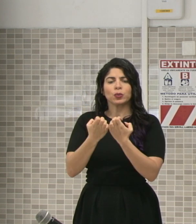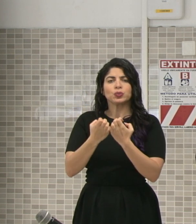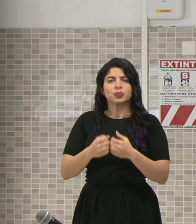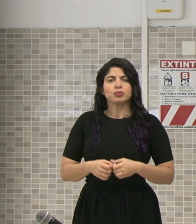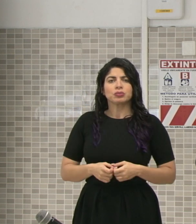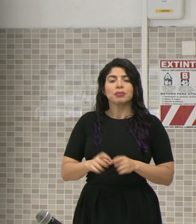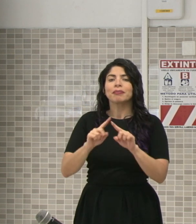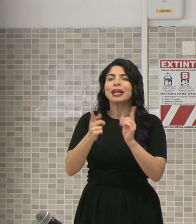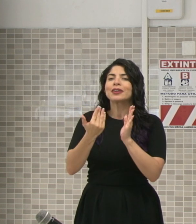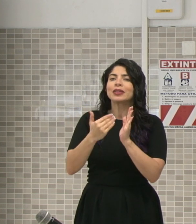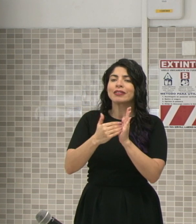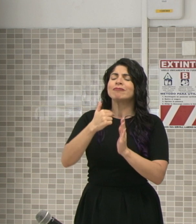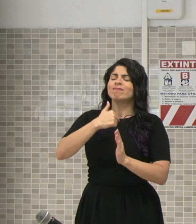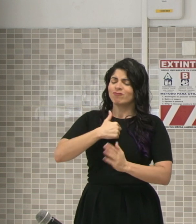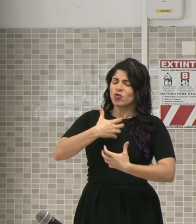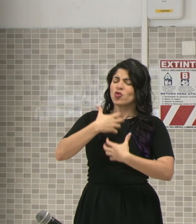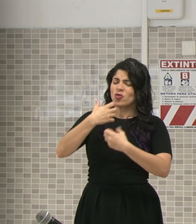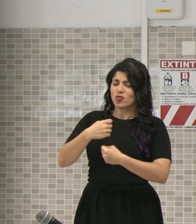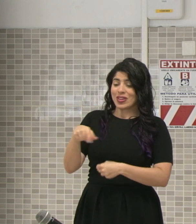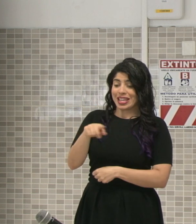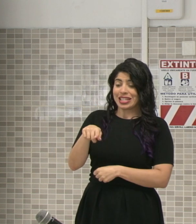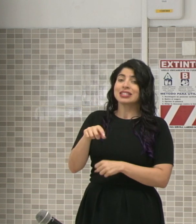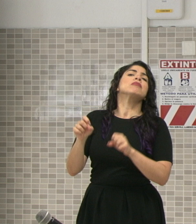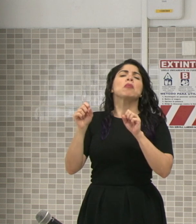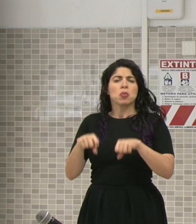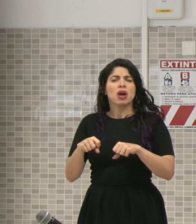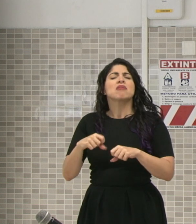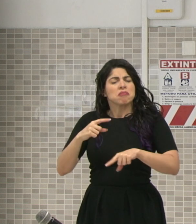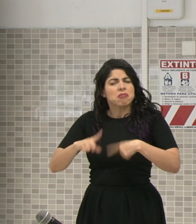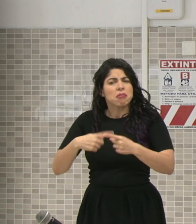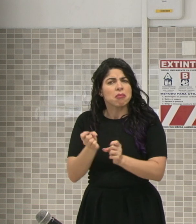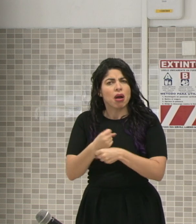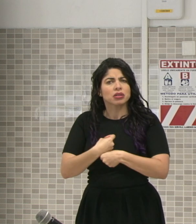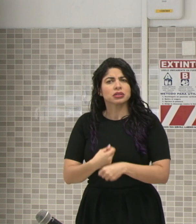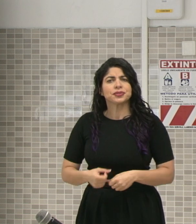Pero nuevamente, confío en que eso lo podamos y lo vamos a hacer.